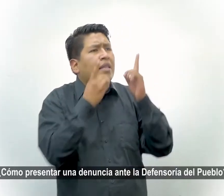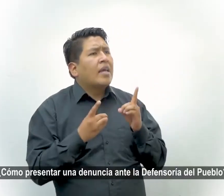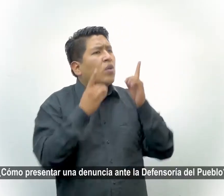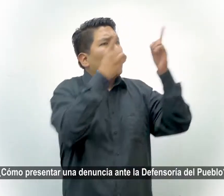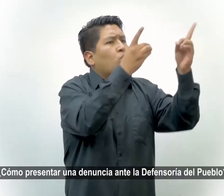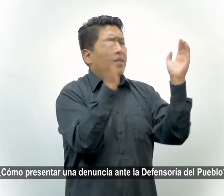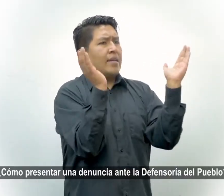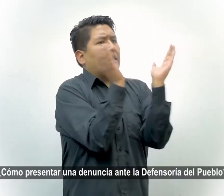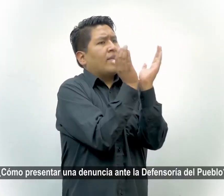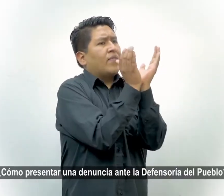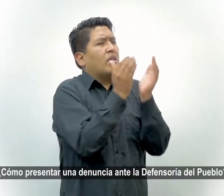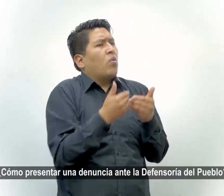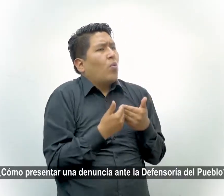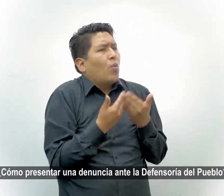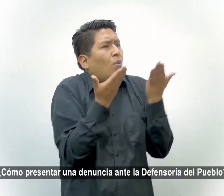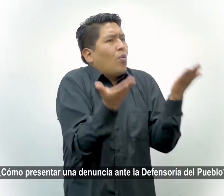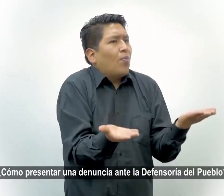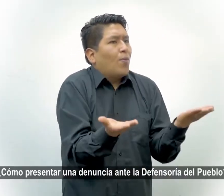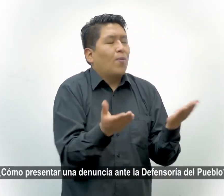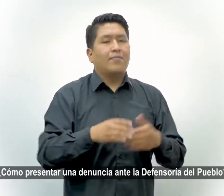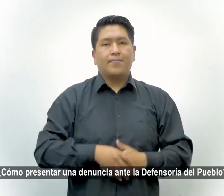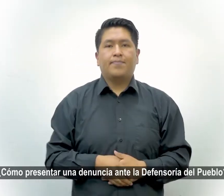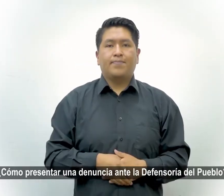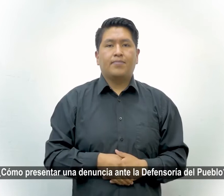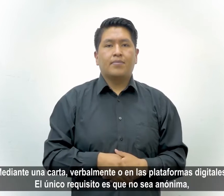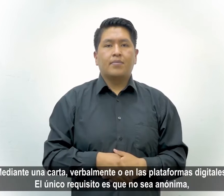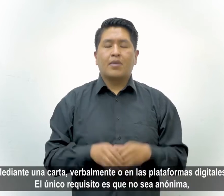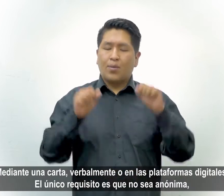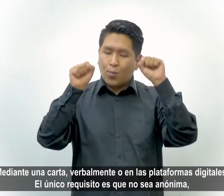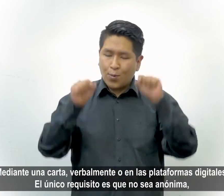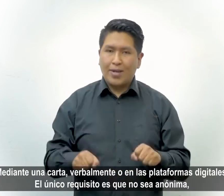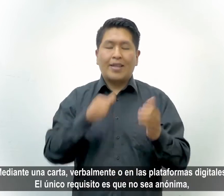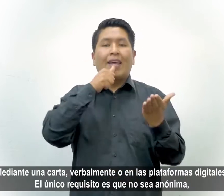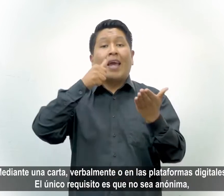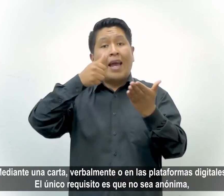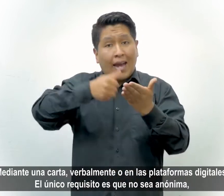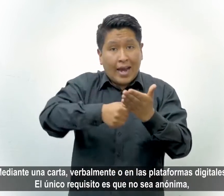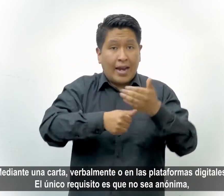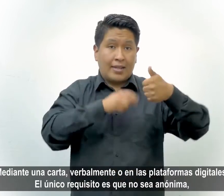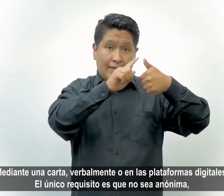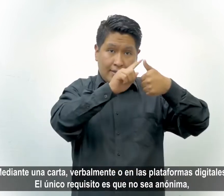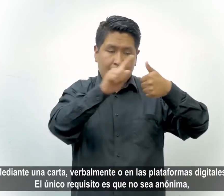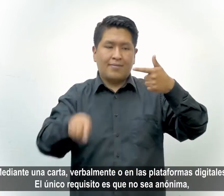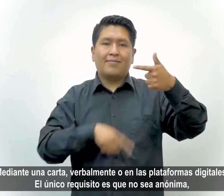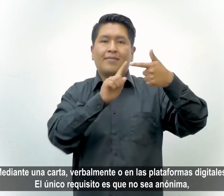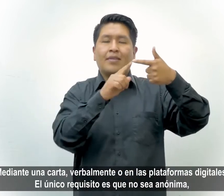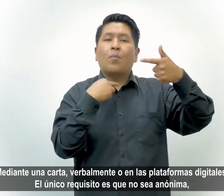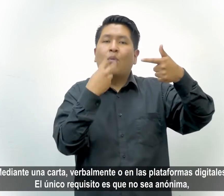¿Cómo presentar una denuncia ante la Defensoría del Pueblo? Mediante una carta, verbalmente